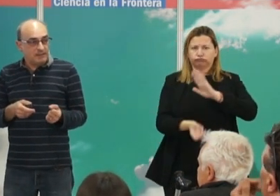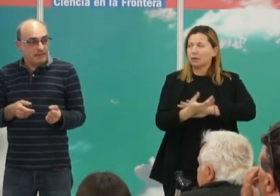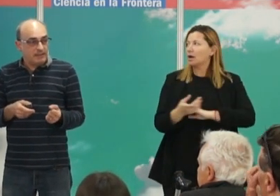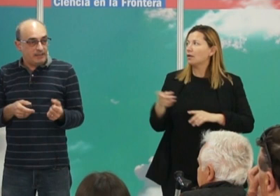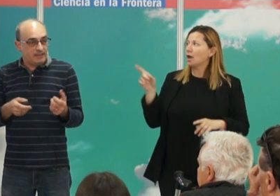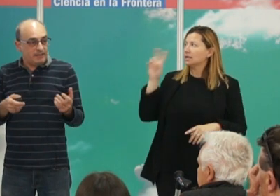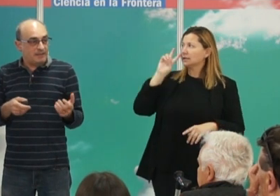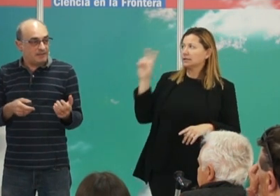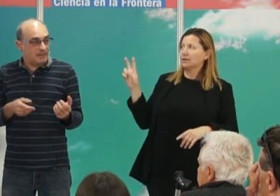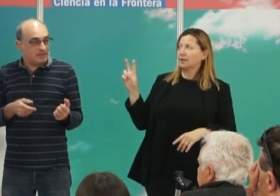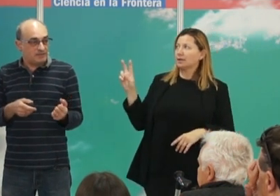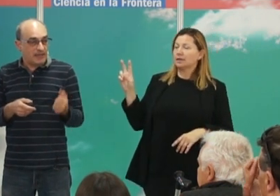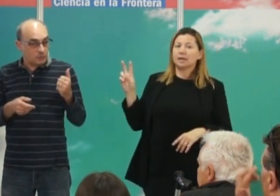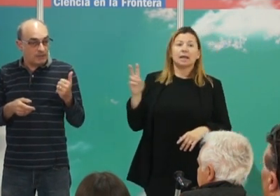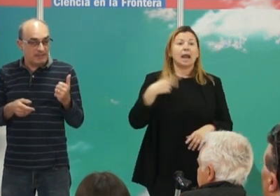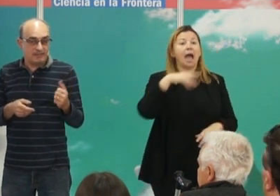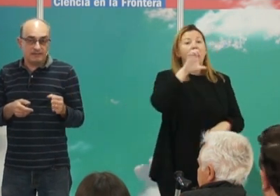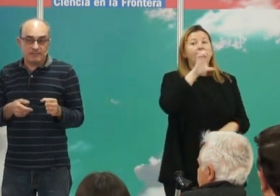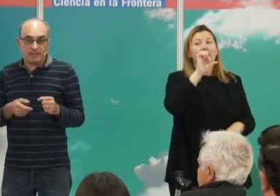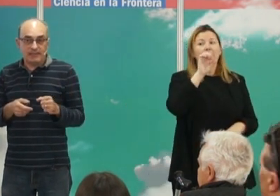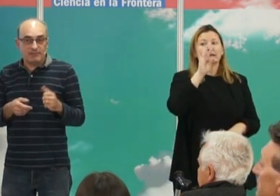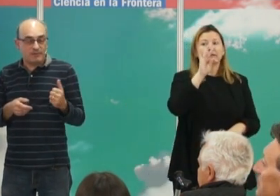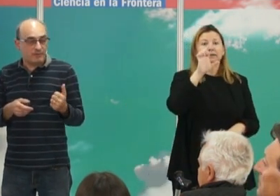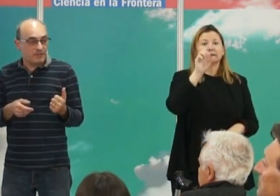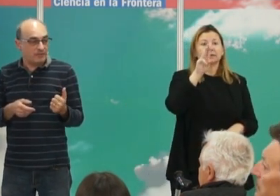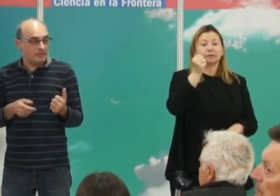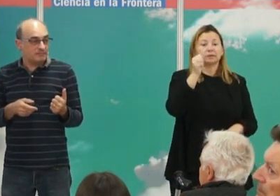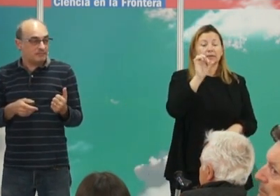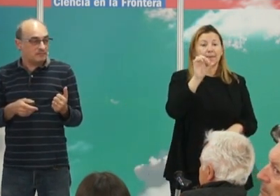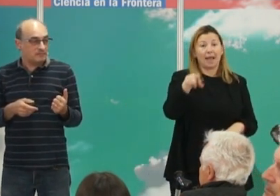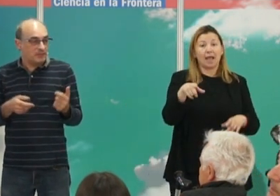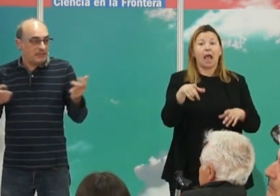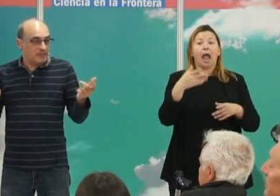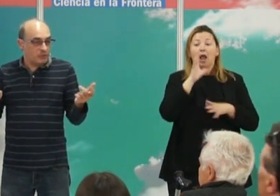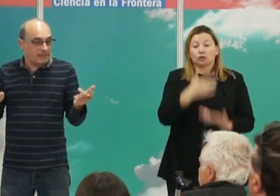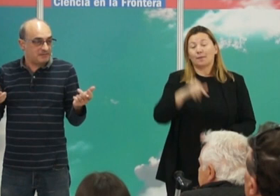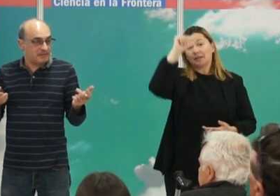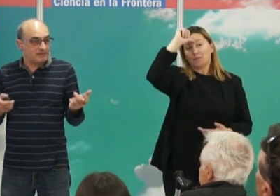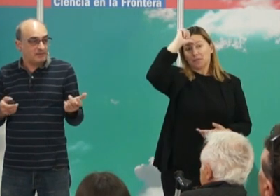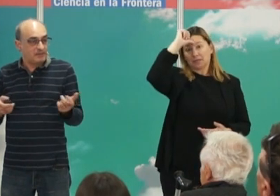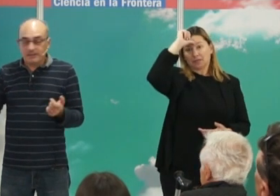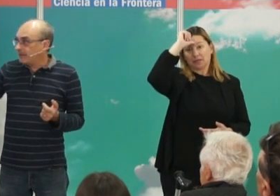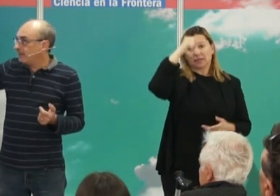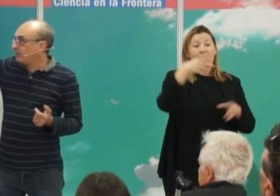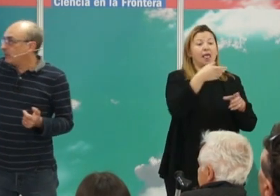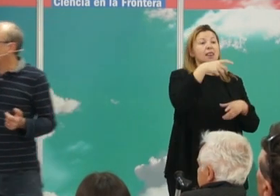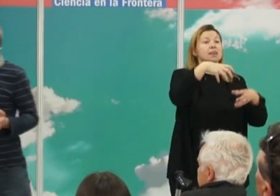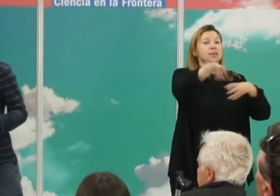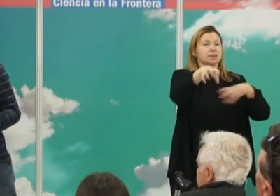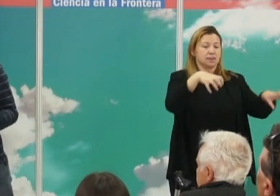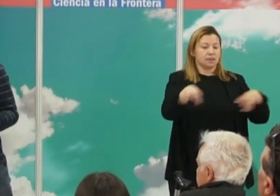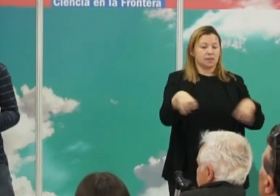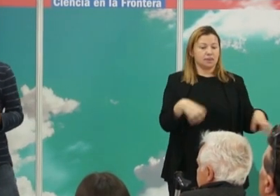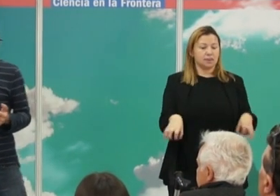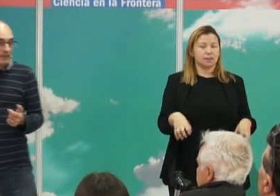de las estepas actualmente en la población índia, dividida por castas y por